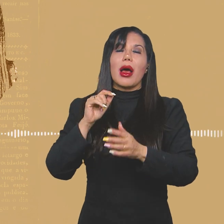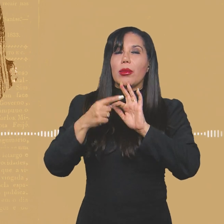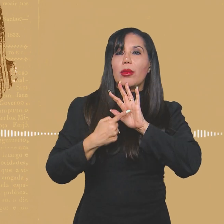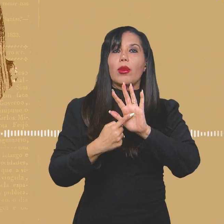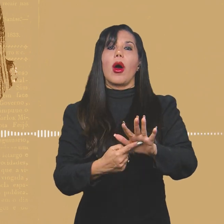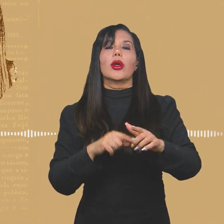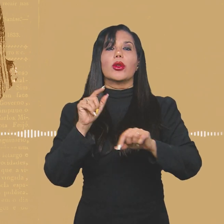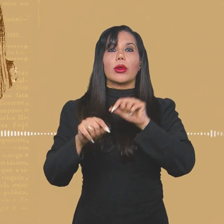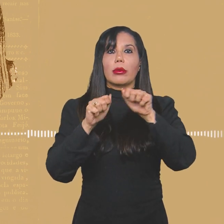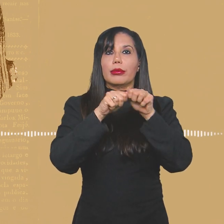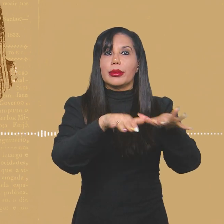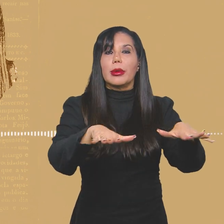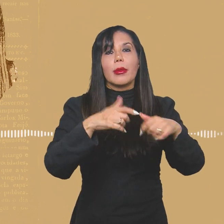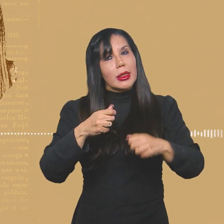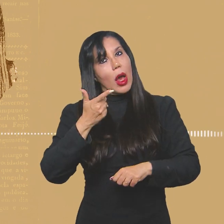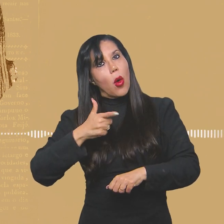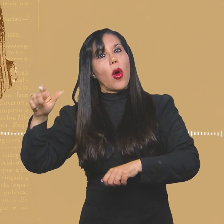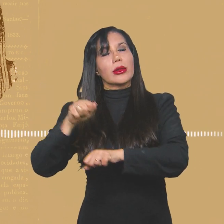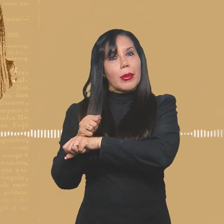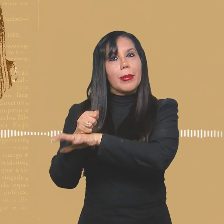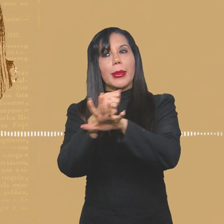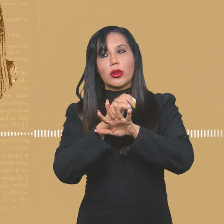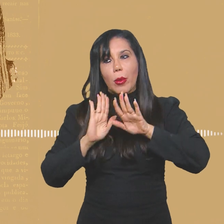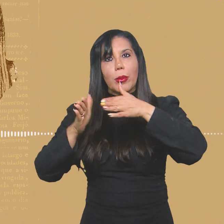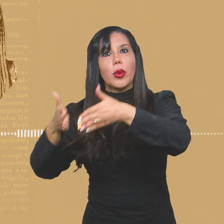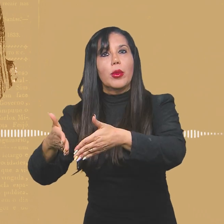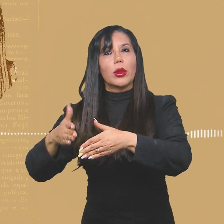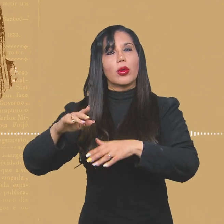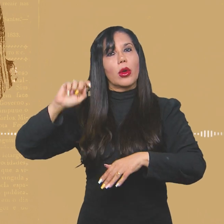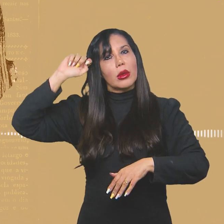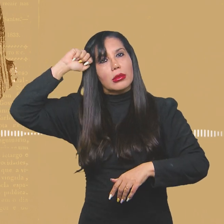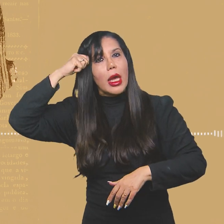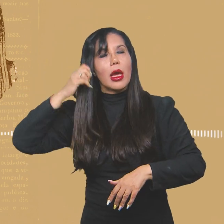convencional. Então, esse grupo de jornalistas se reuniu.